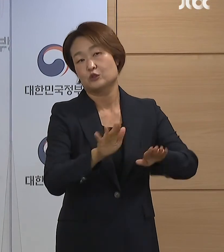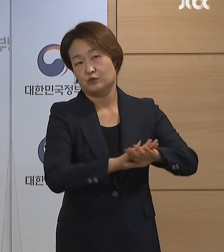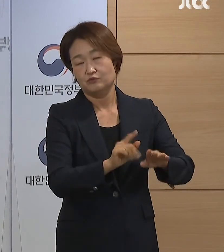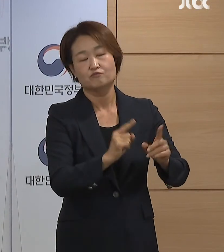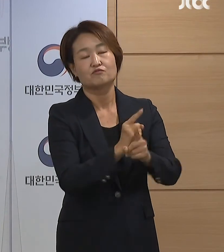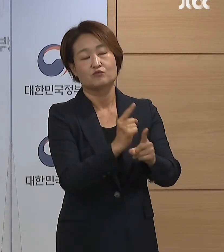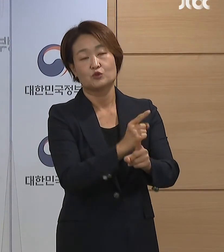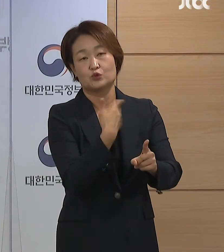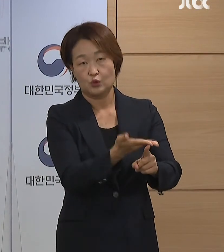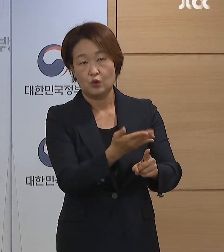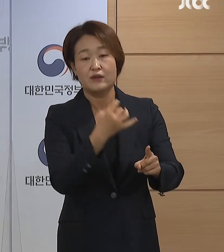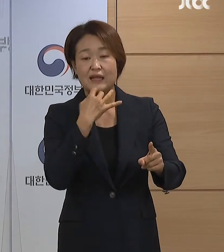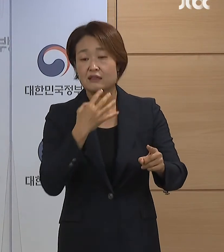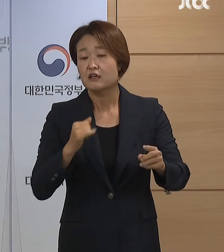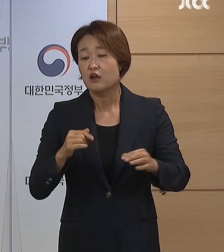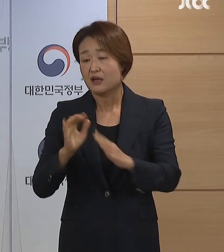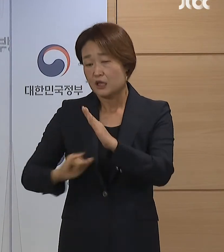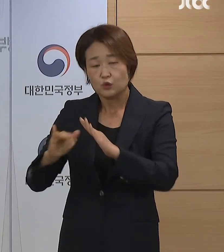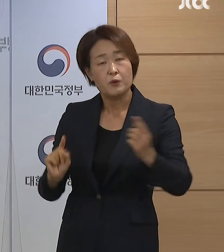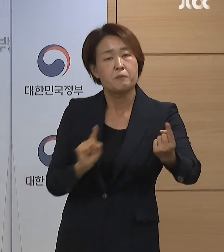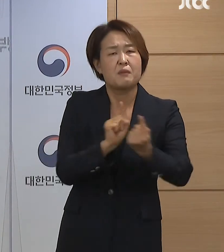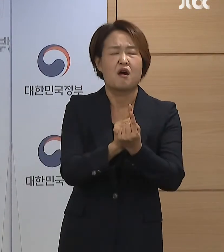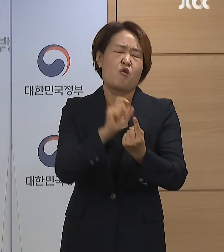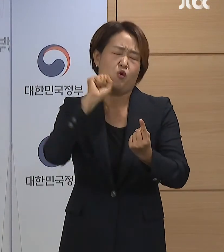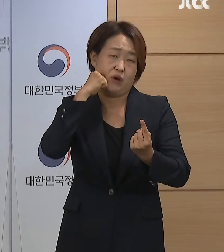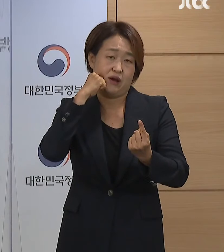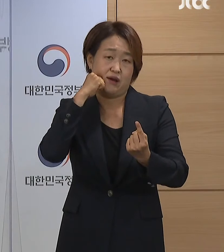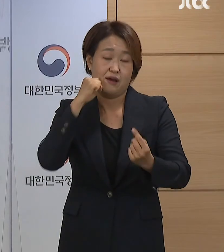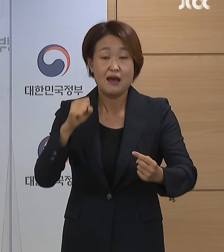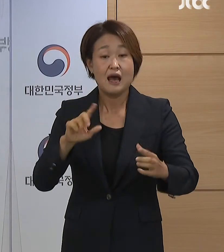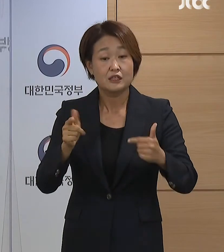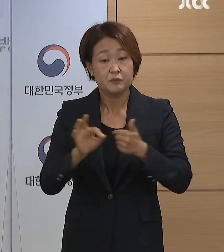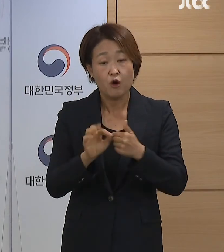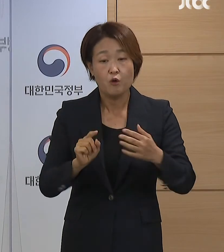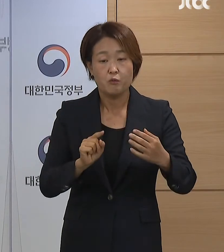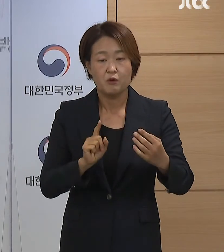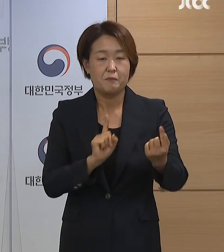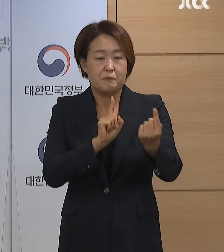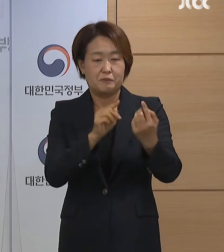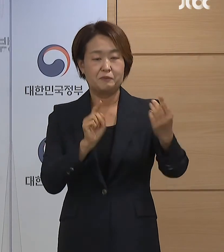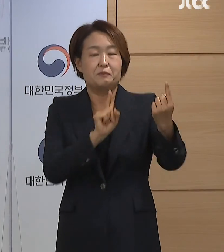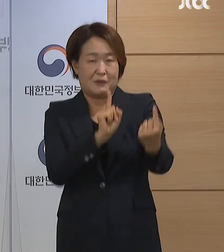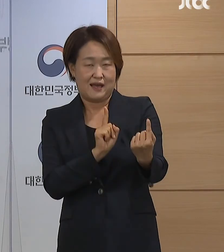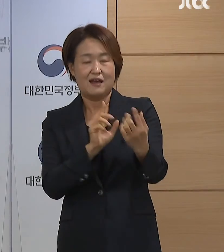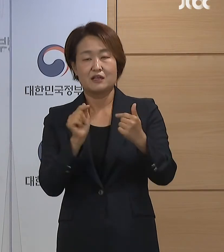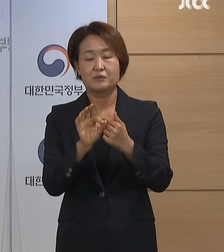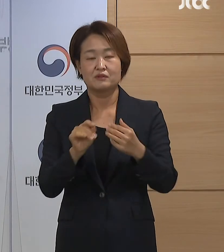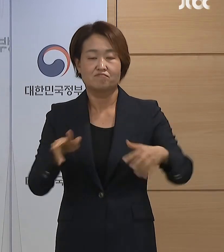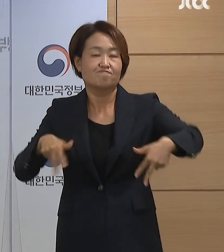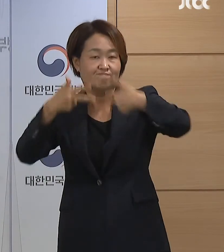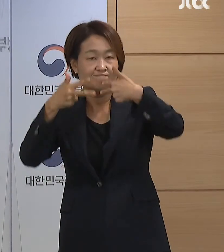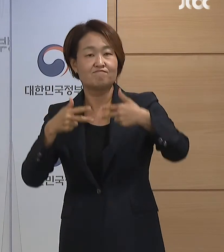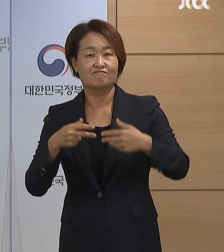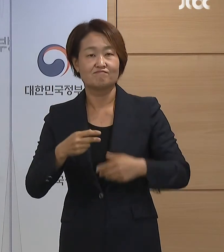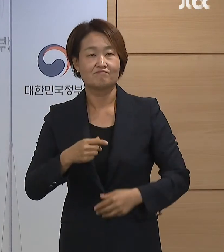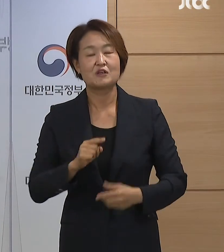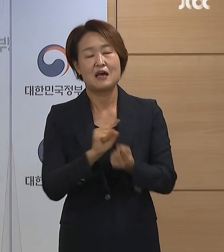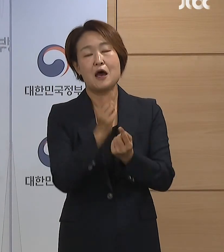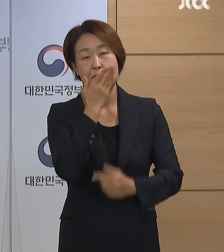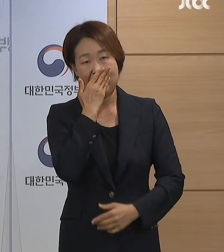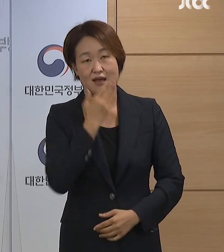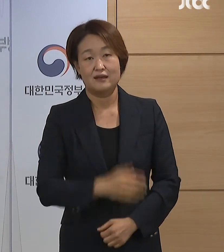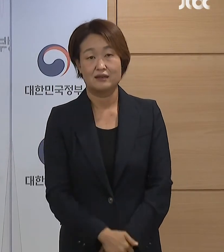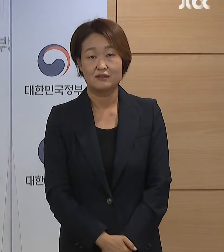다만 비접촉 대면 면회와 비대면 방식으로 면회는 가능합니다. 연휴 전휴